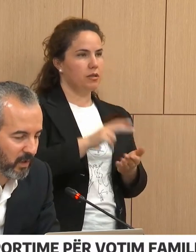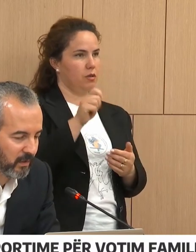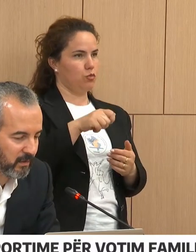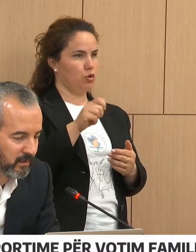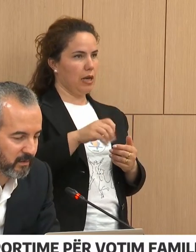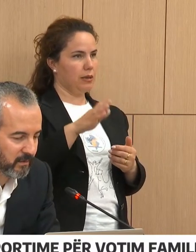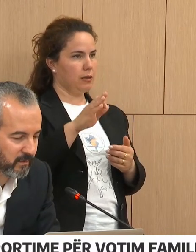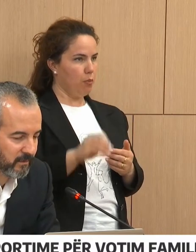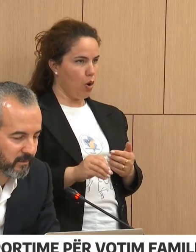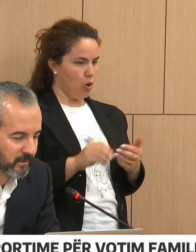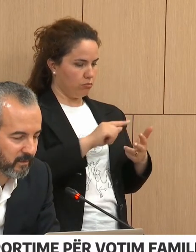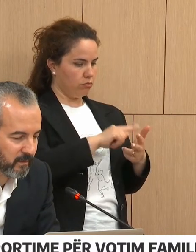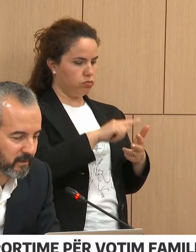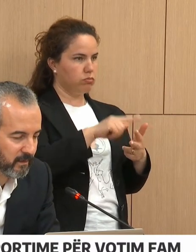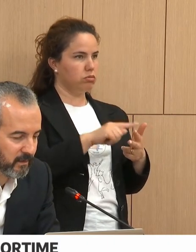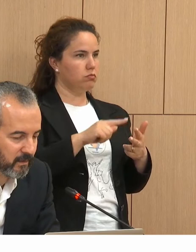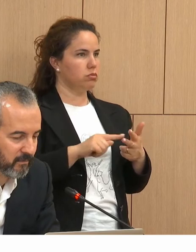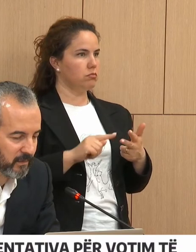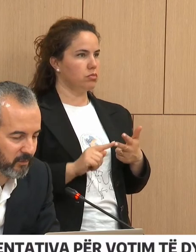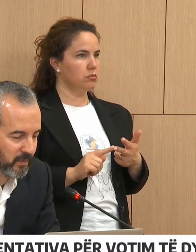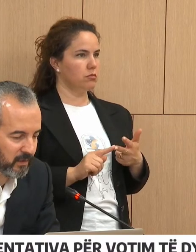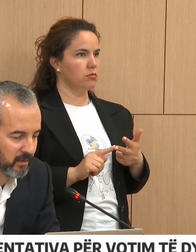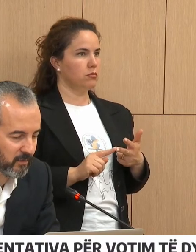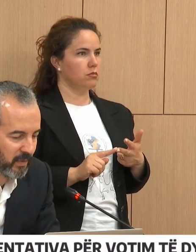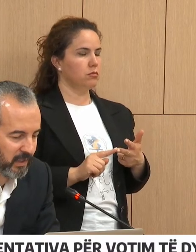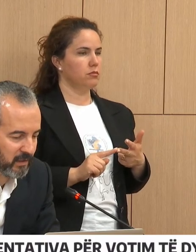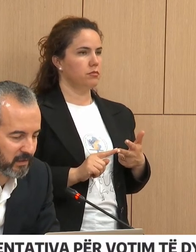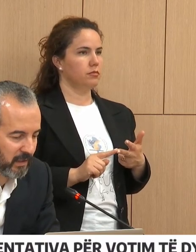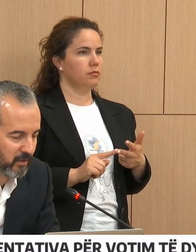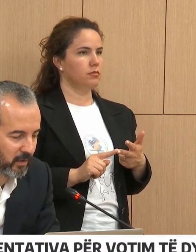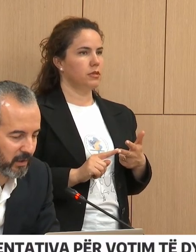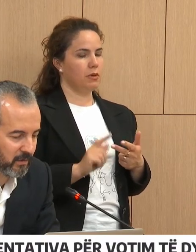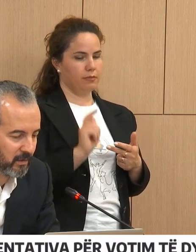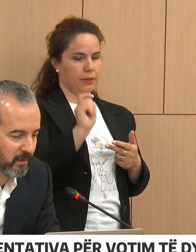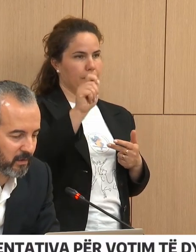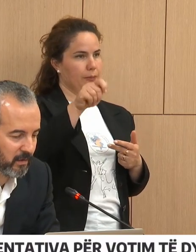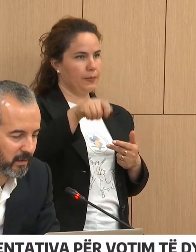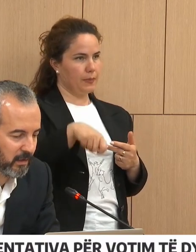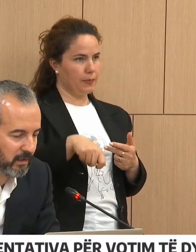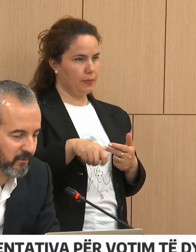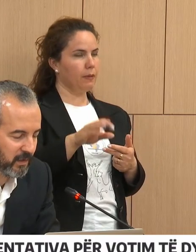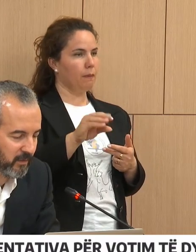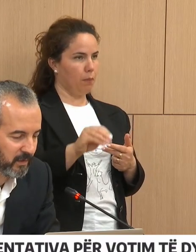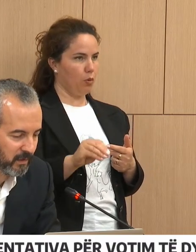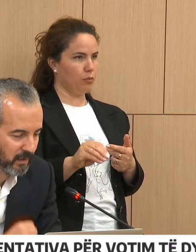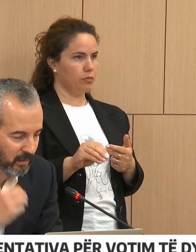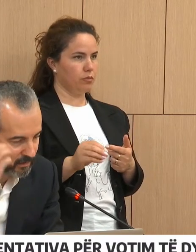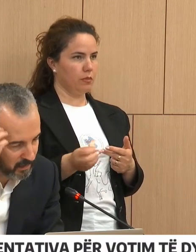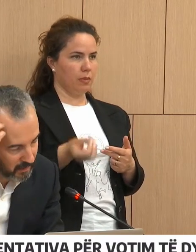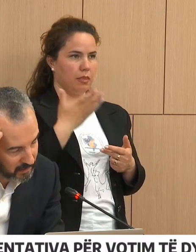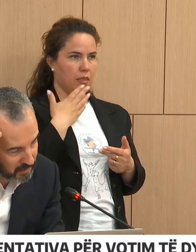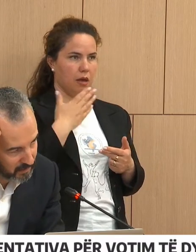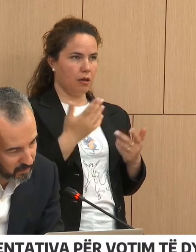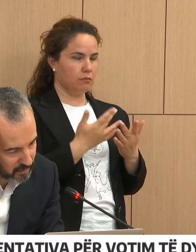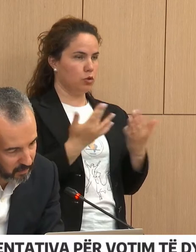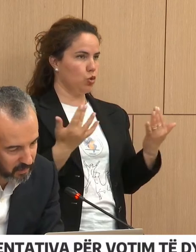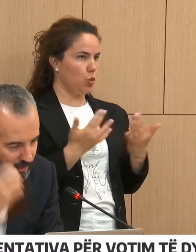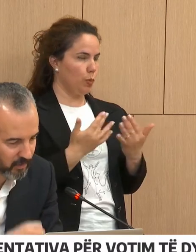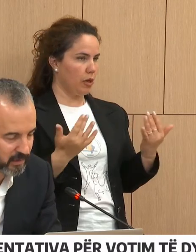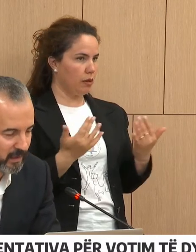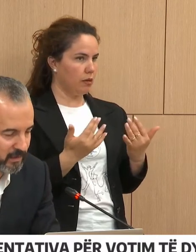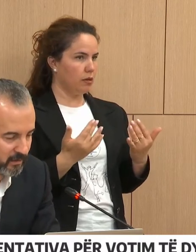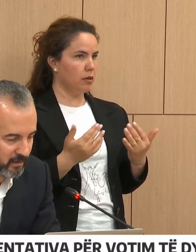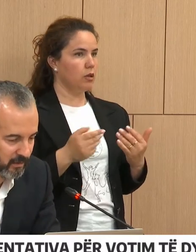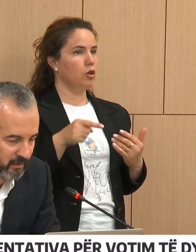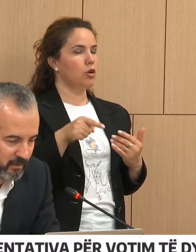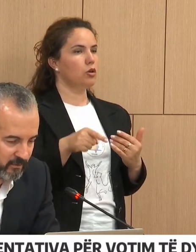identifikuar në përmjet pa ises elektroniket të identifikimit, si raste, këto